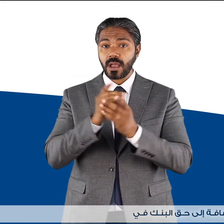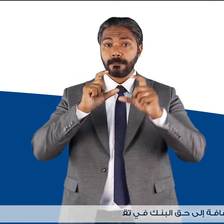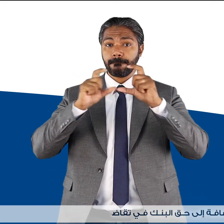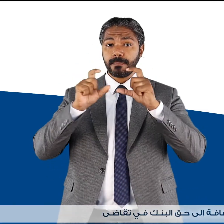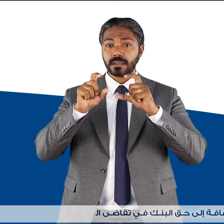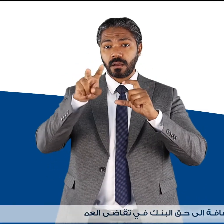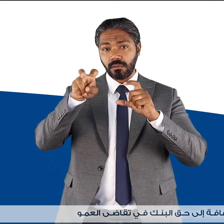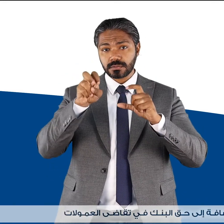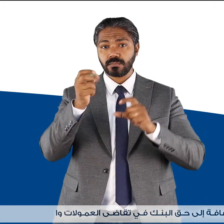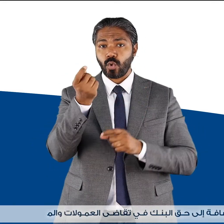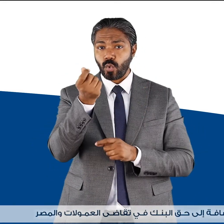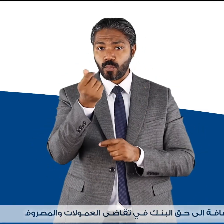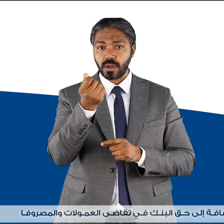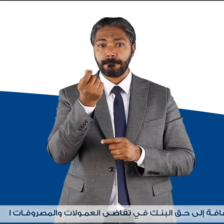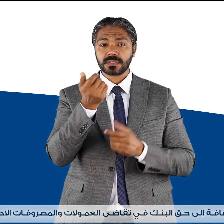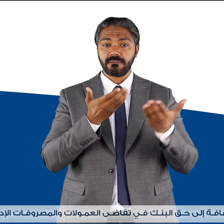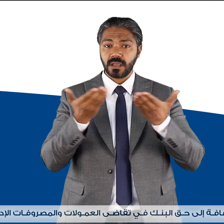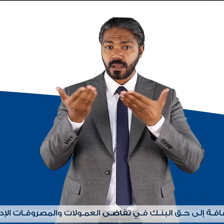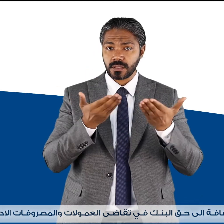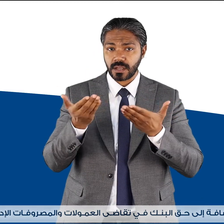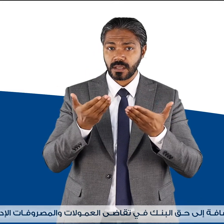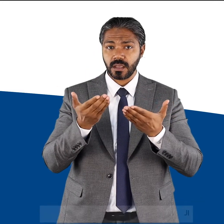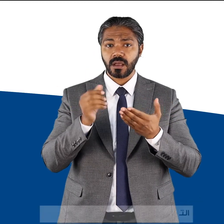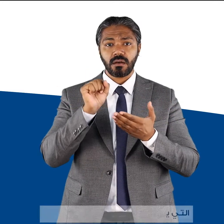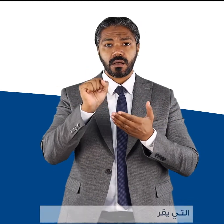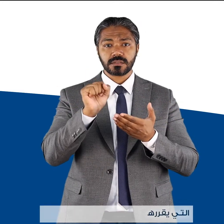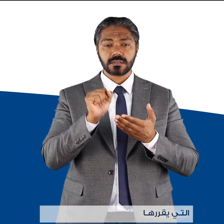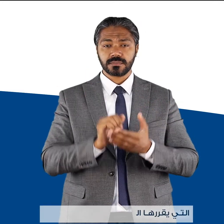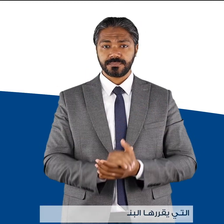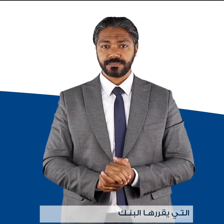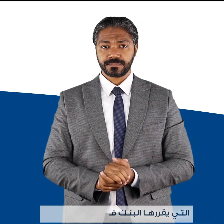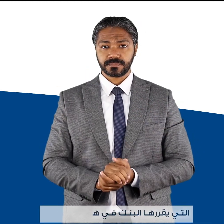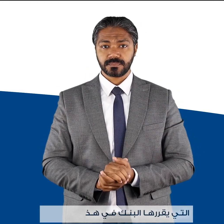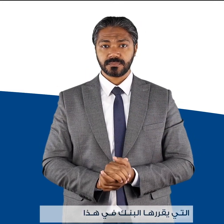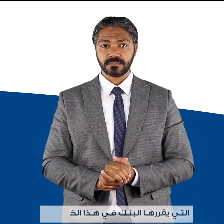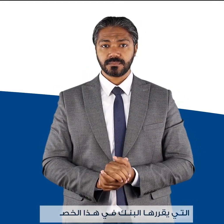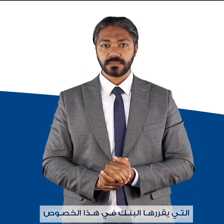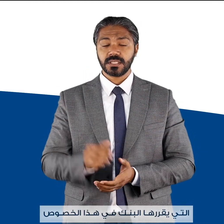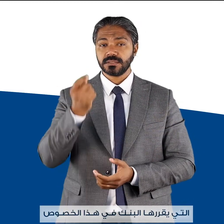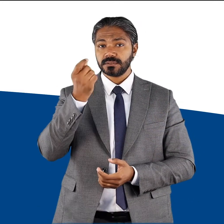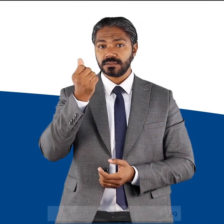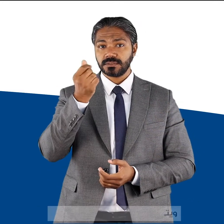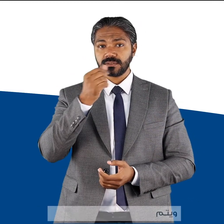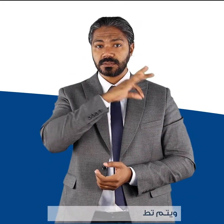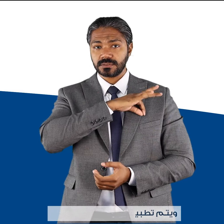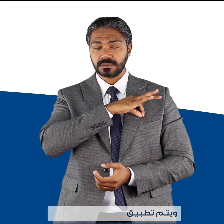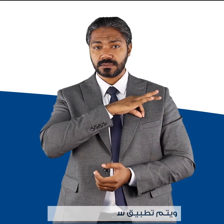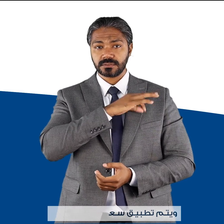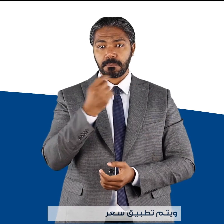تقاضي العمولات والمصروفات الإدارية التي يقررها البنك في هذا الخصوص ويتم تطبيق سعر